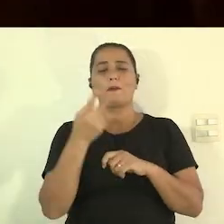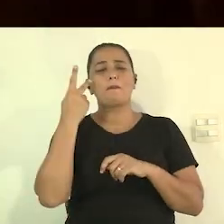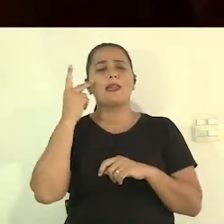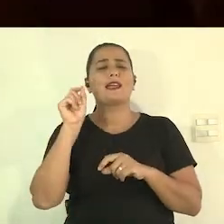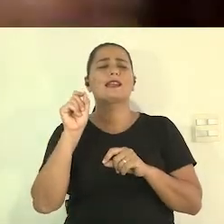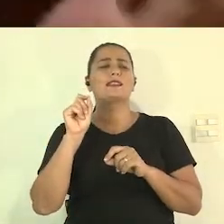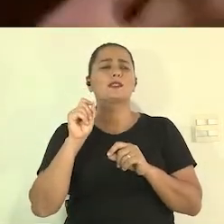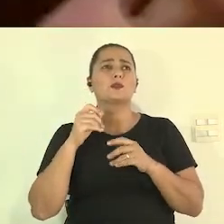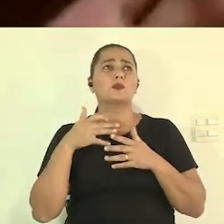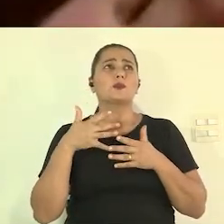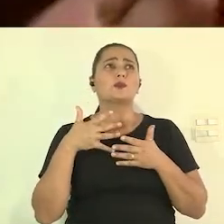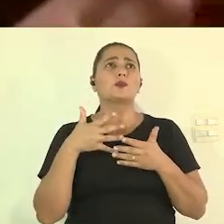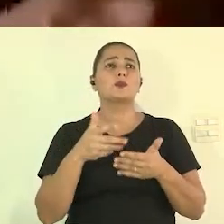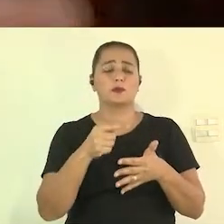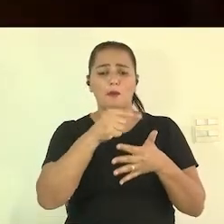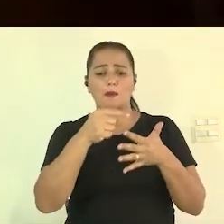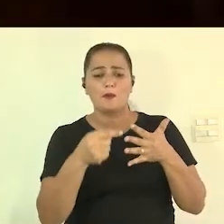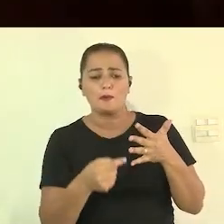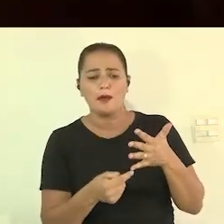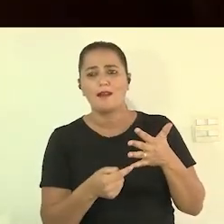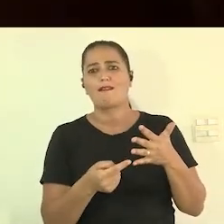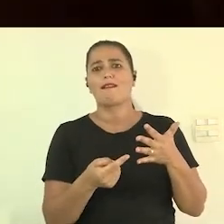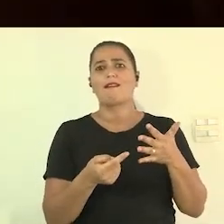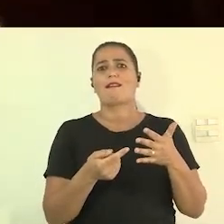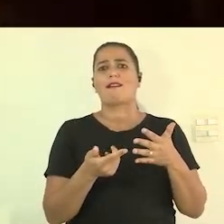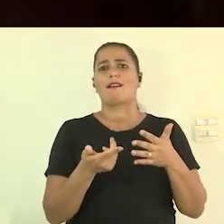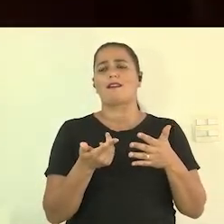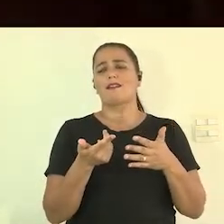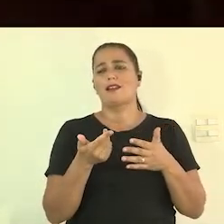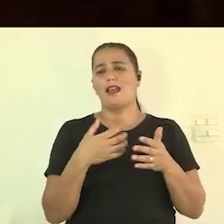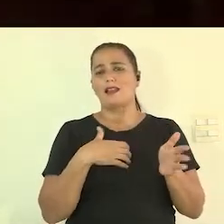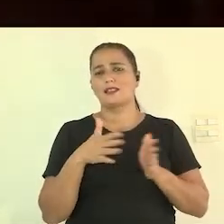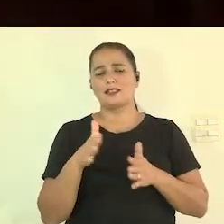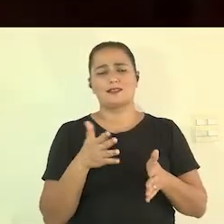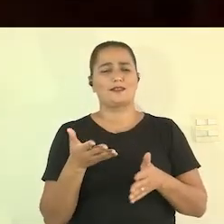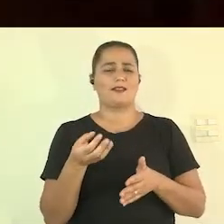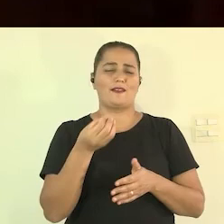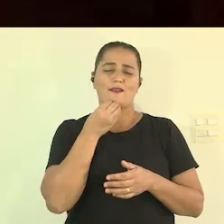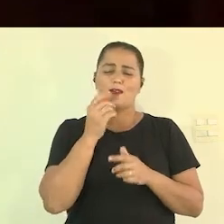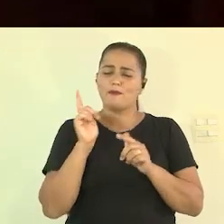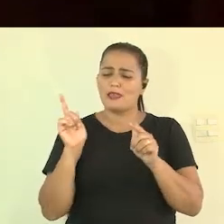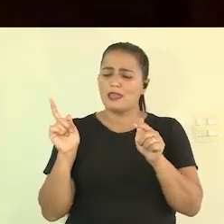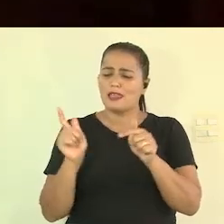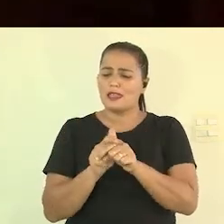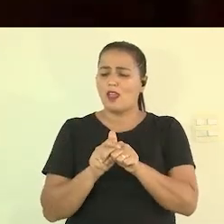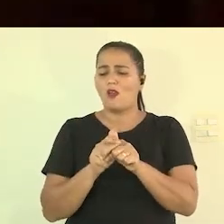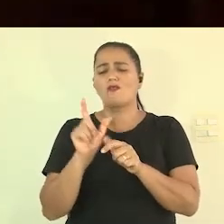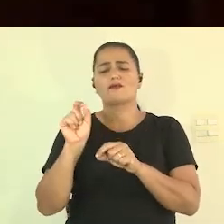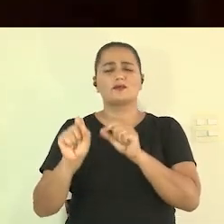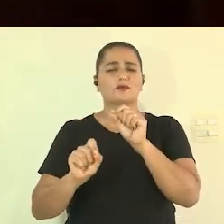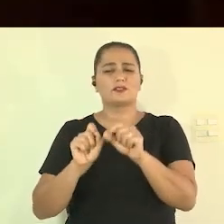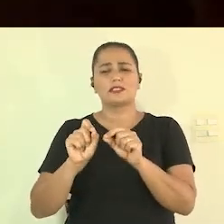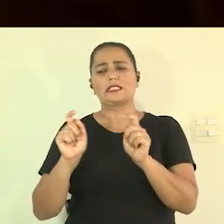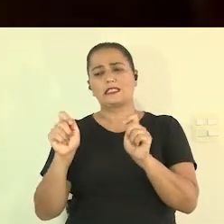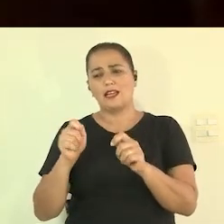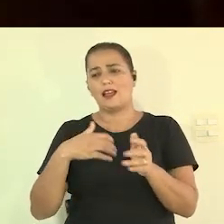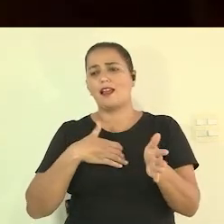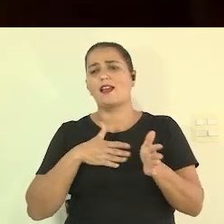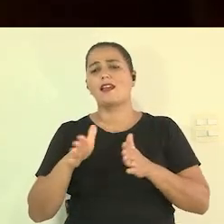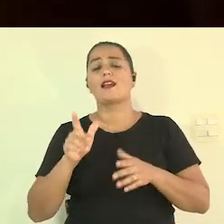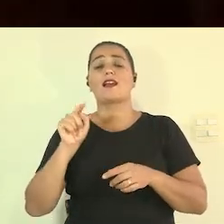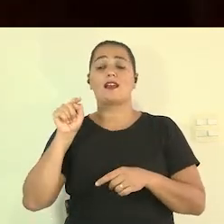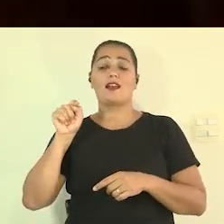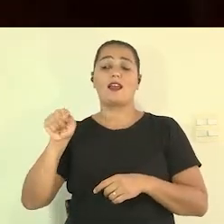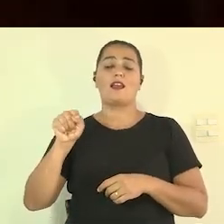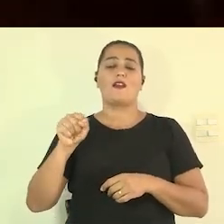pra que fazer tanto se não é acessível faça menor mais acessível e seu produto vai ganhar força porque